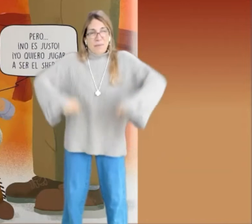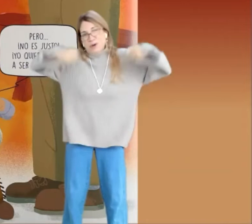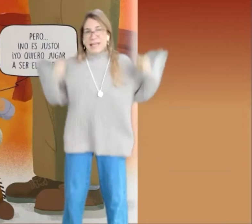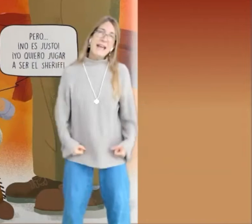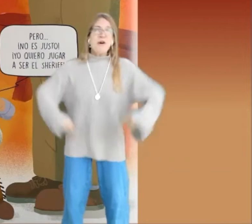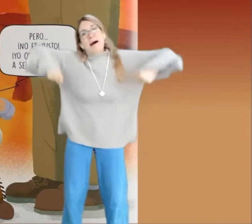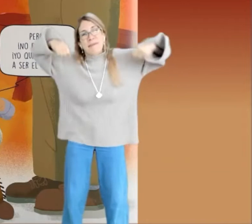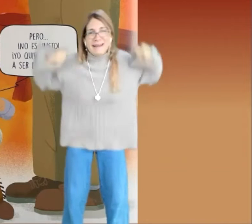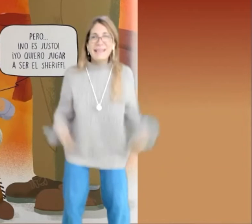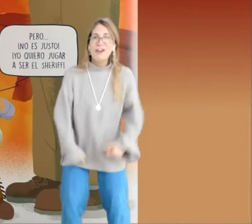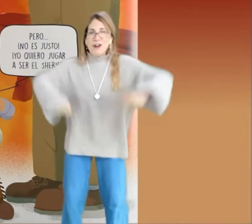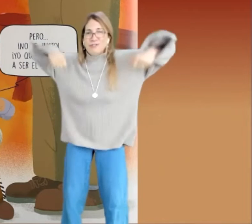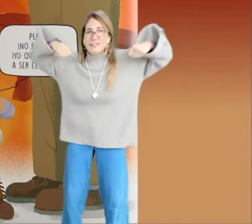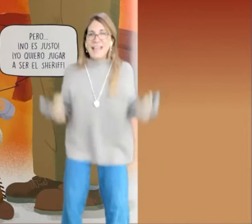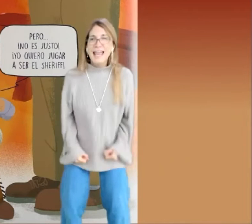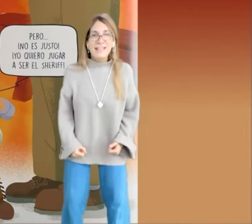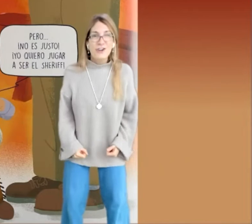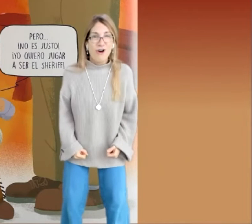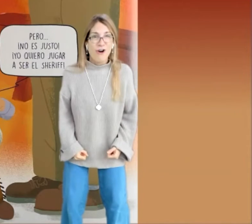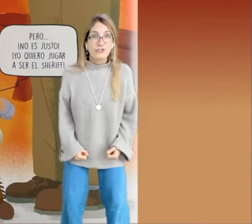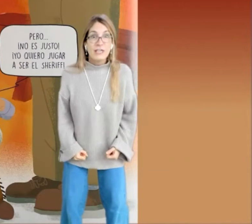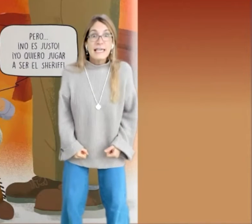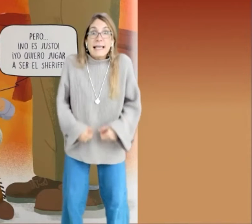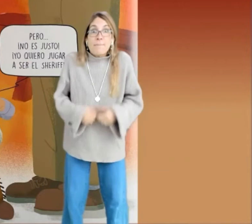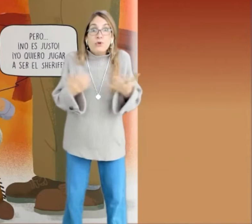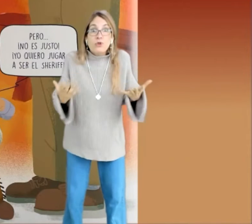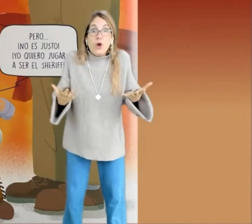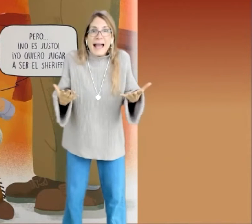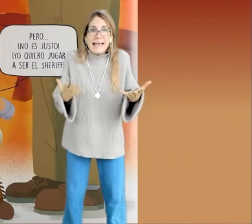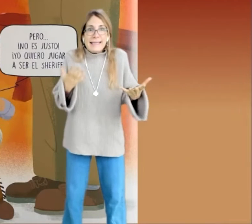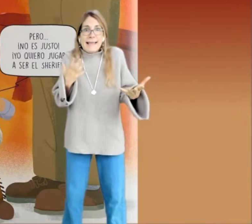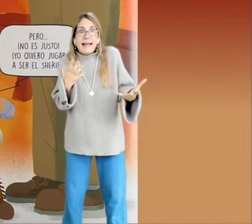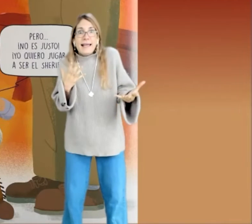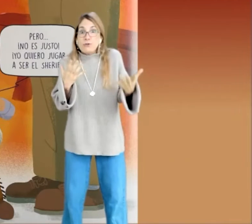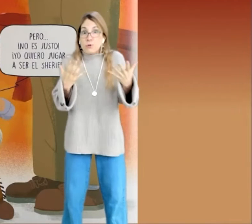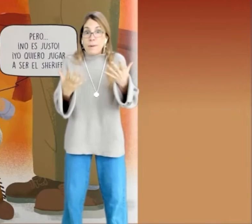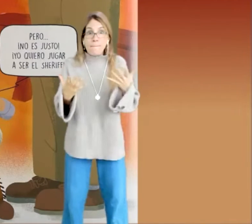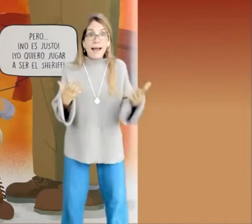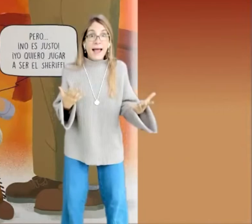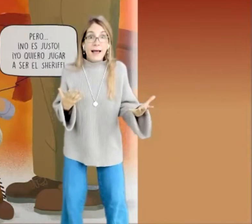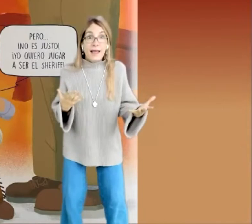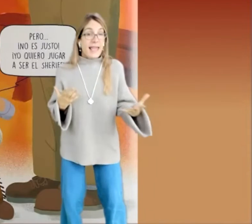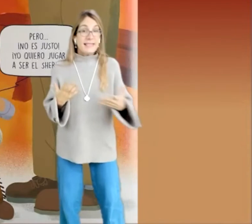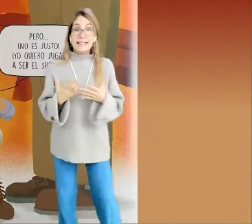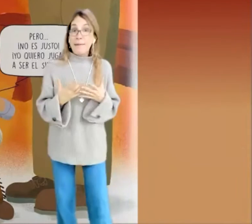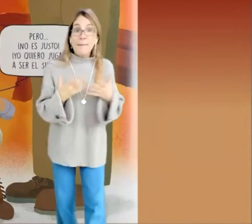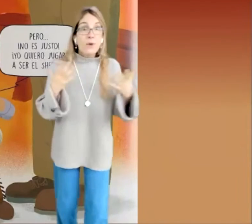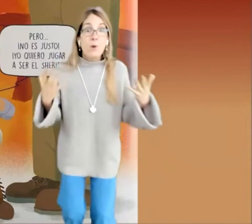¡¿Por qué no han venido los niños?! Y se puso a gritarle a su papá. ¡Estaba muy